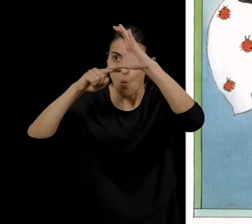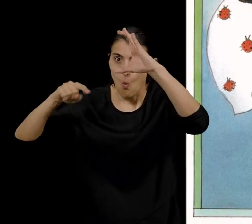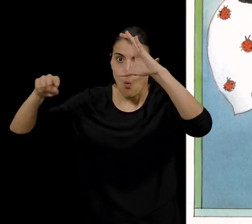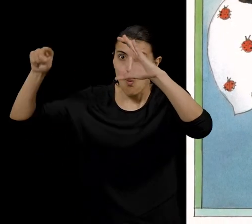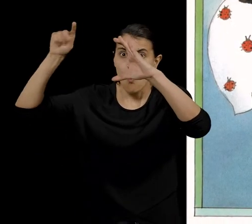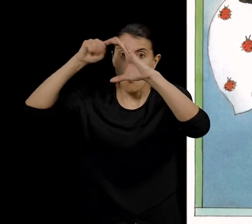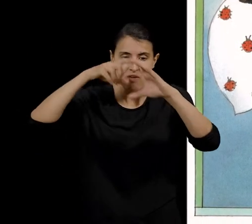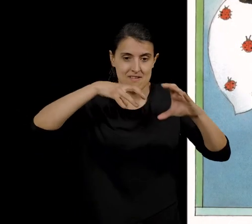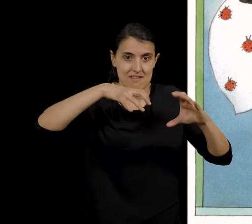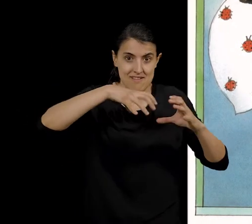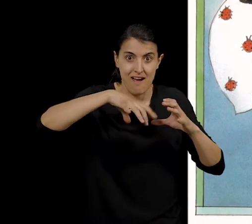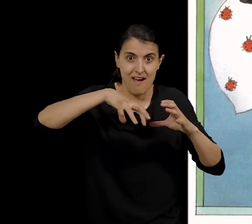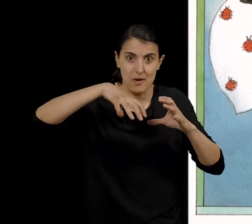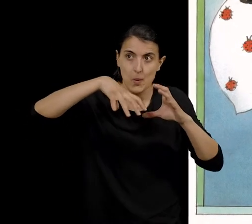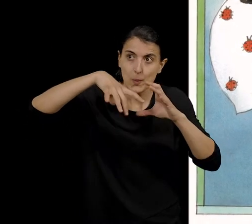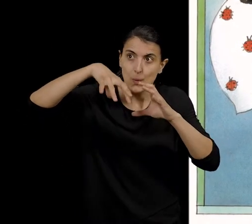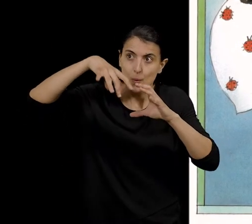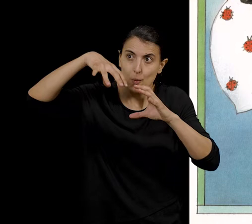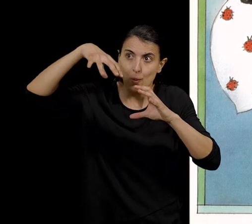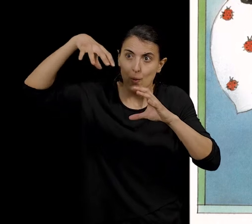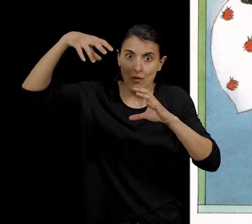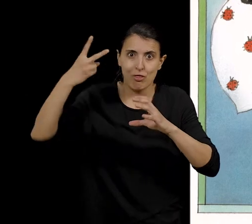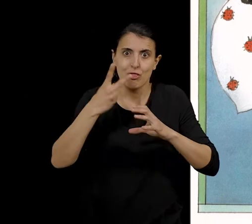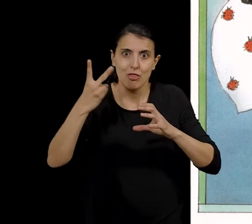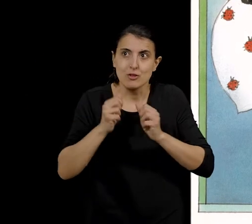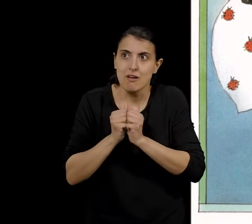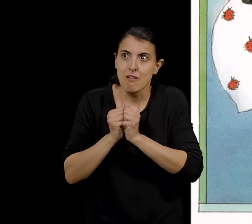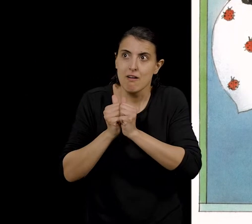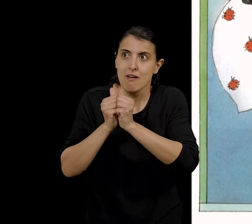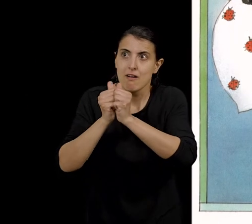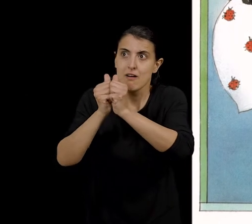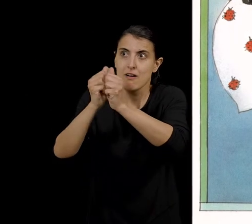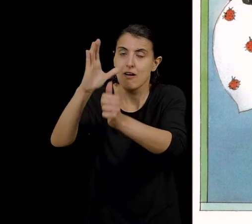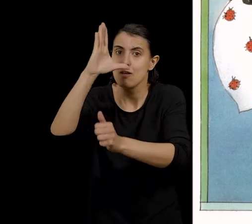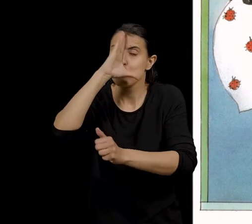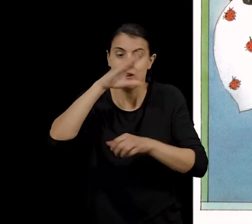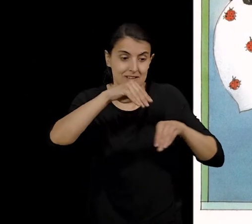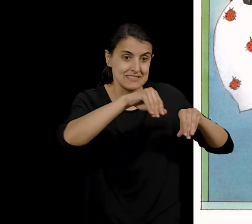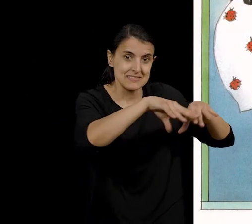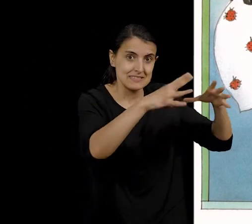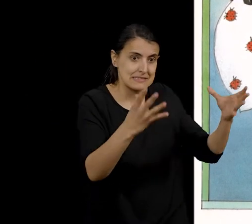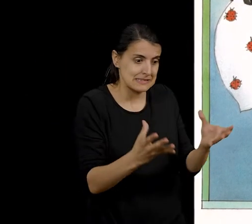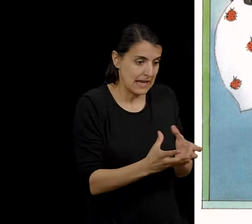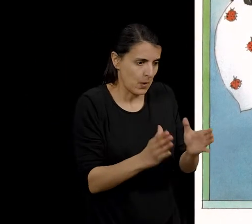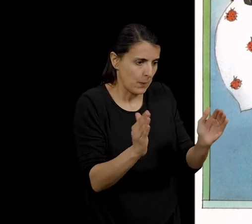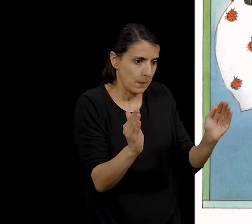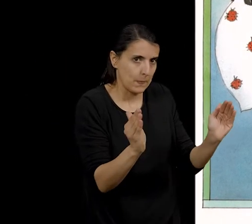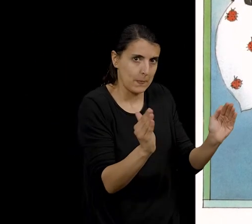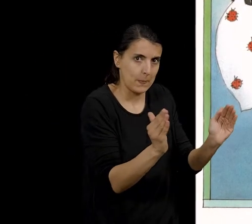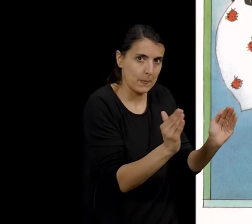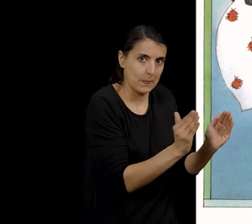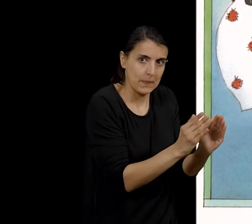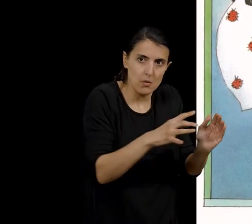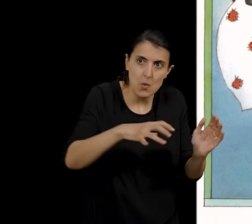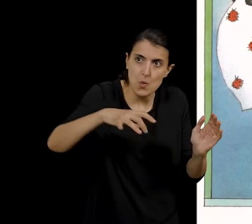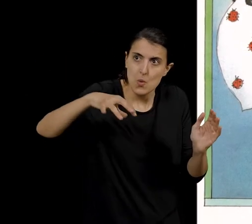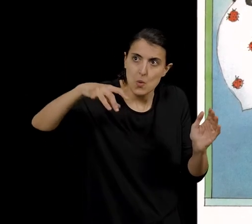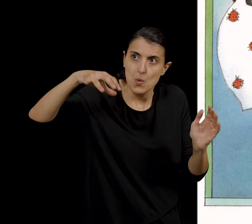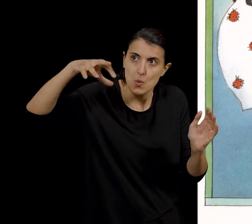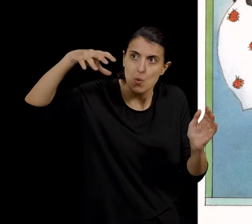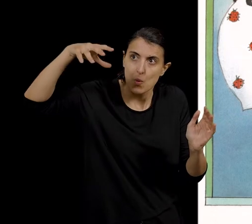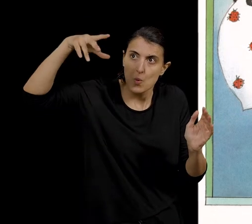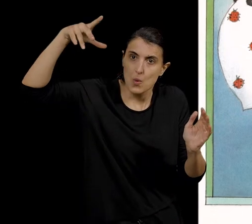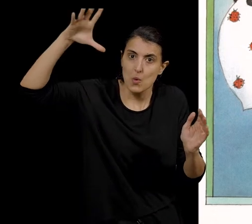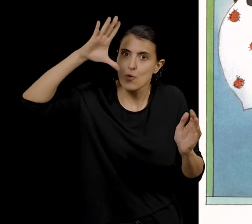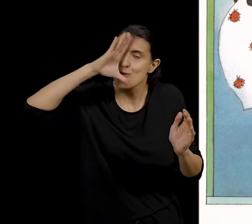filar cap amunt i Antonet se'n va anar cap a la lluna. La terra cada cop es veia més petita. L'aranya, fila que filaràs, s